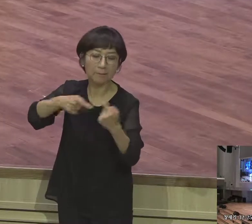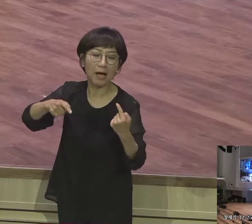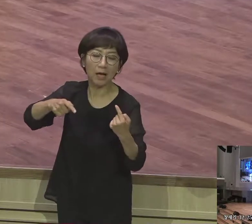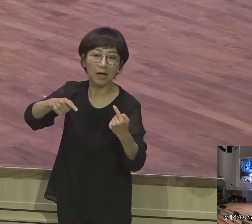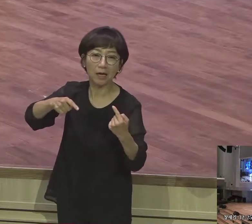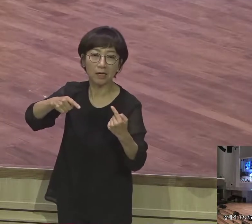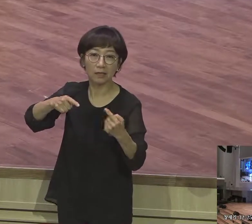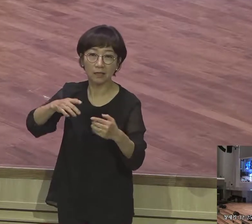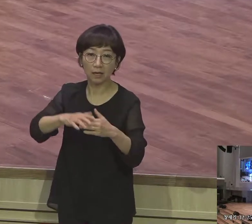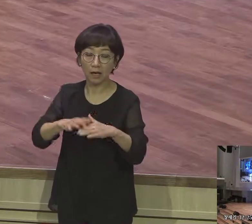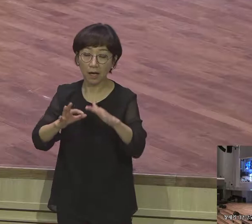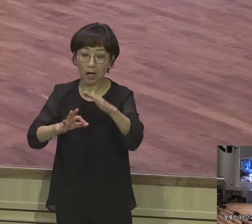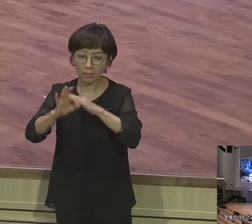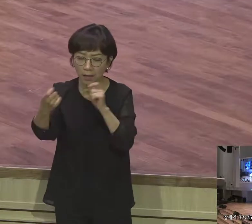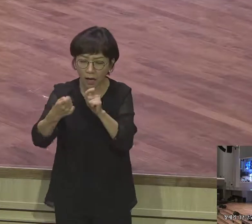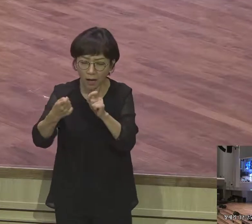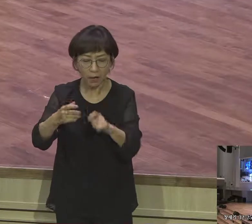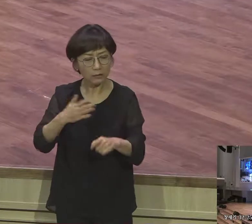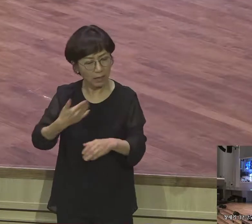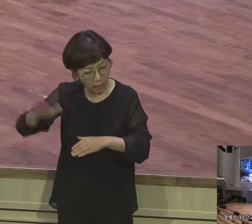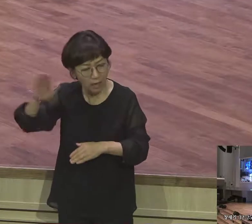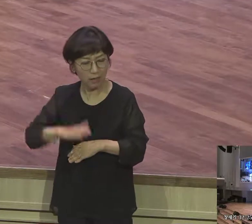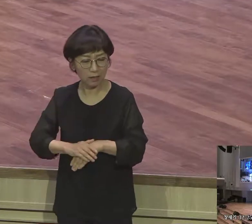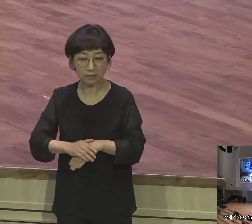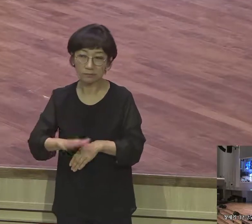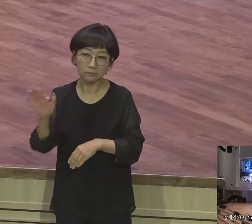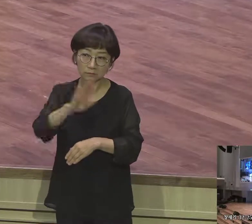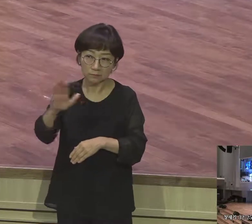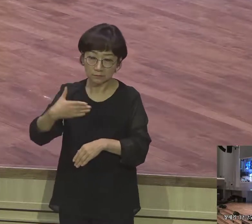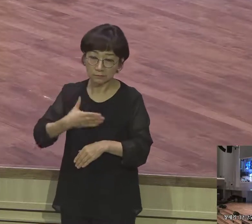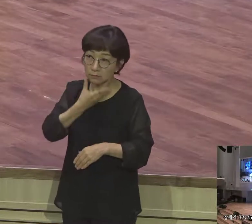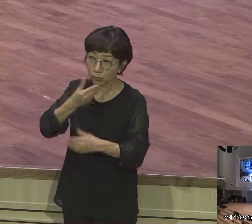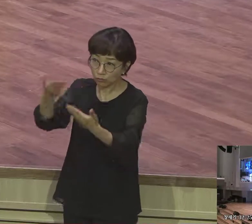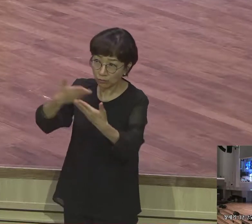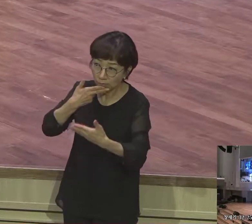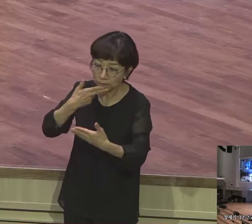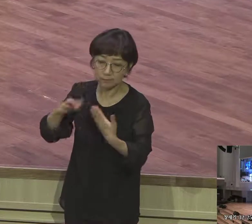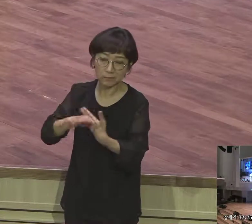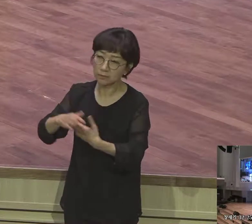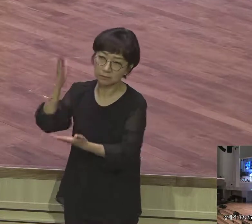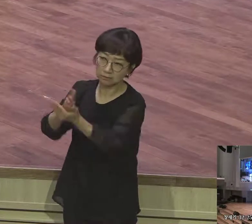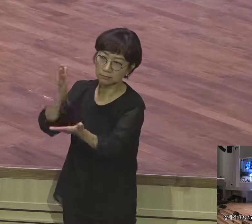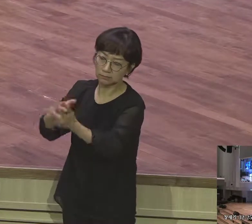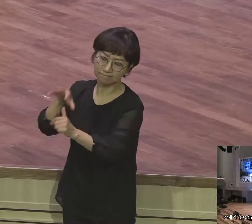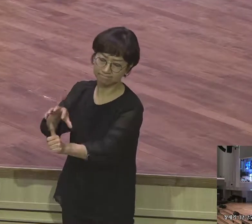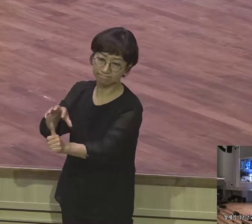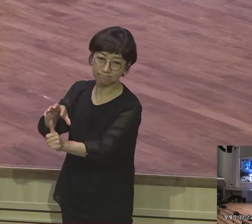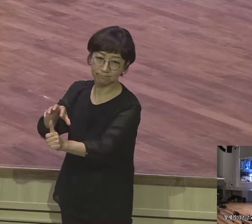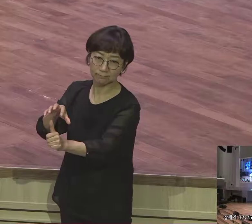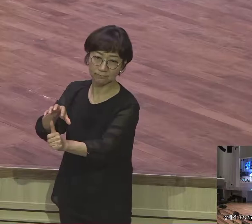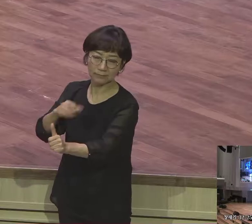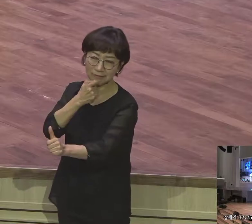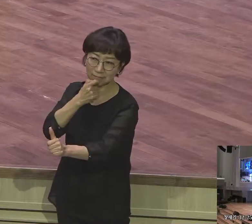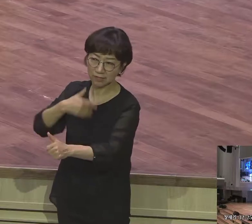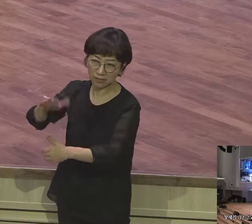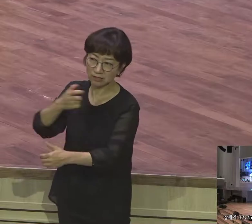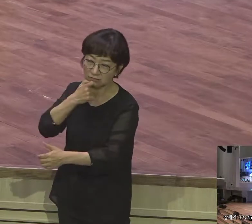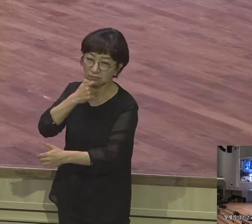날이 새려면 나로 가게하라 야곱이 이럴 때 당신이 내게 축복하지 않으면 가게 하지 않겠나이다 자 얼마나